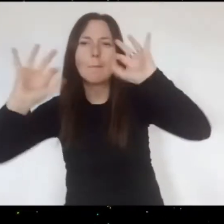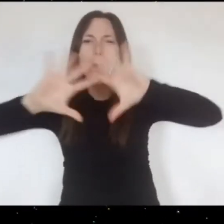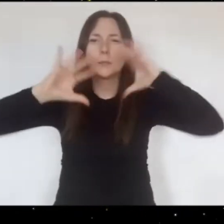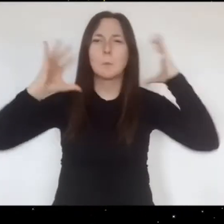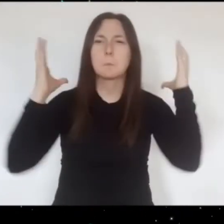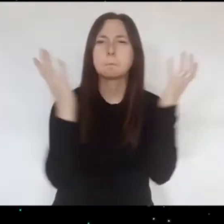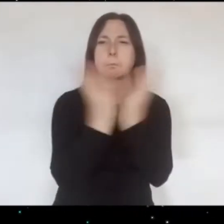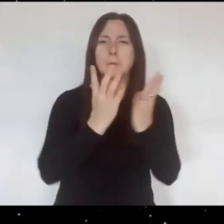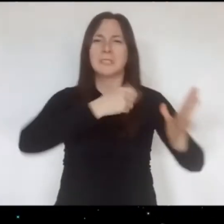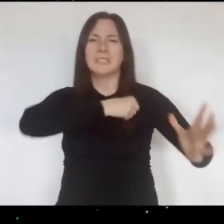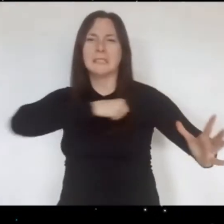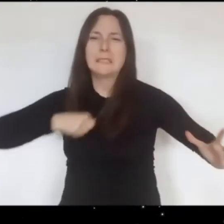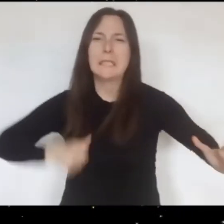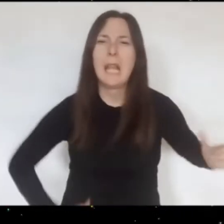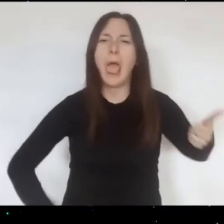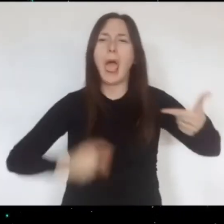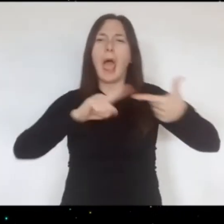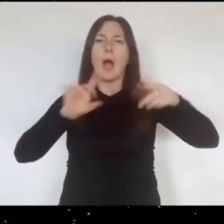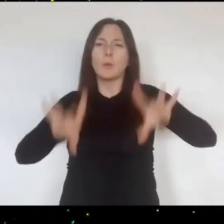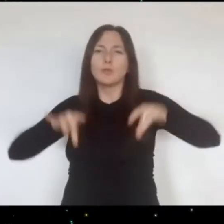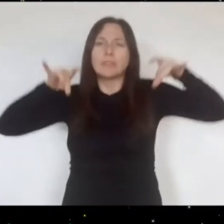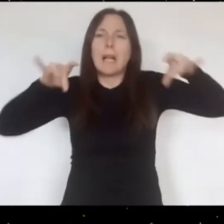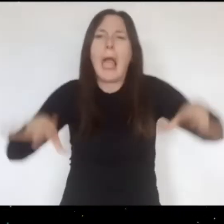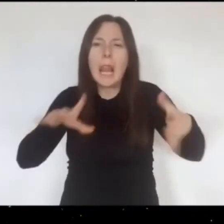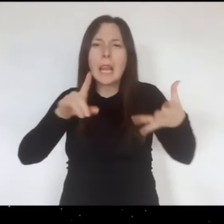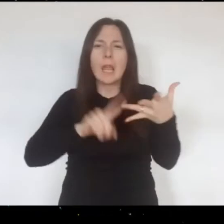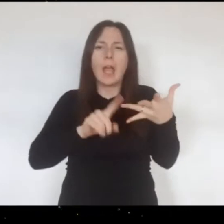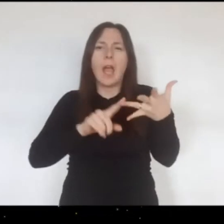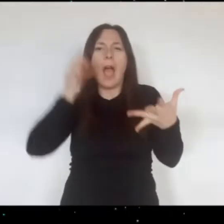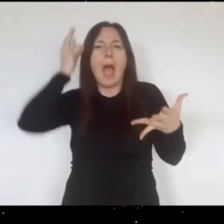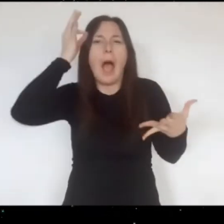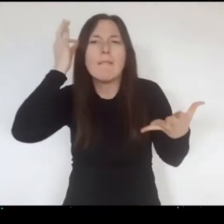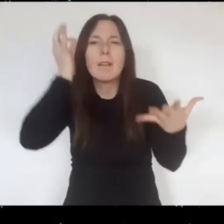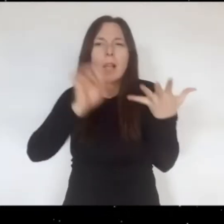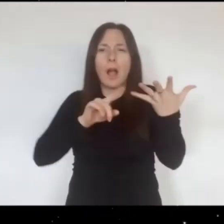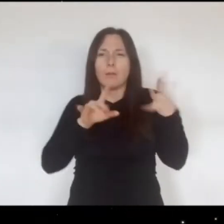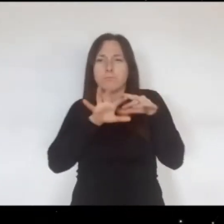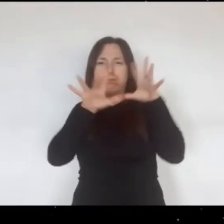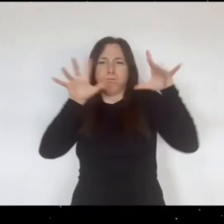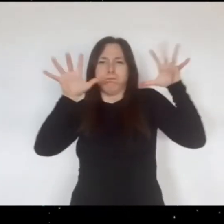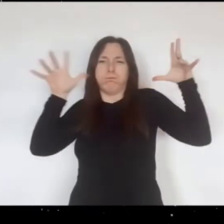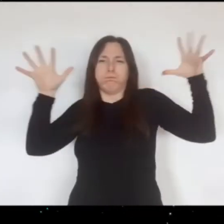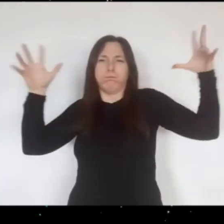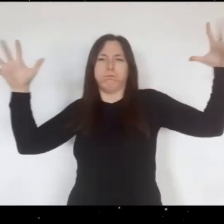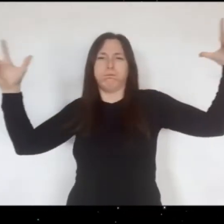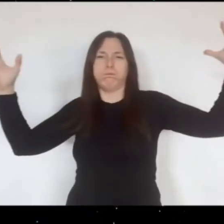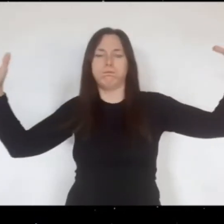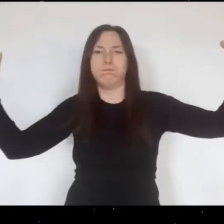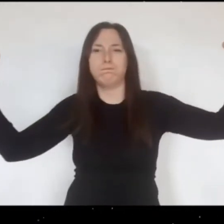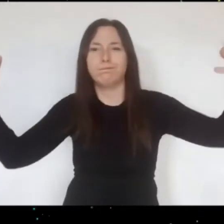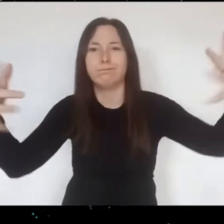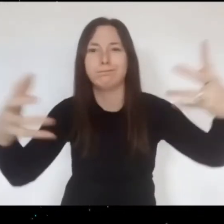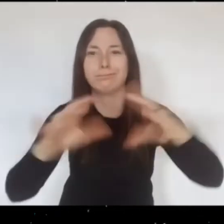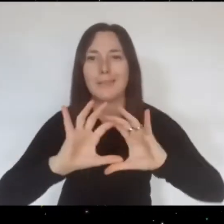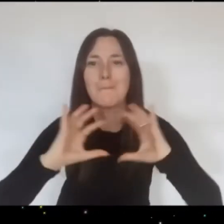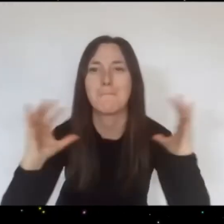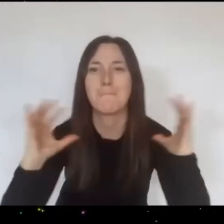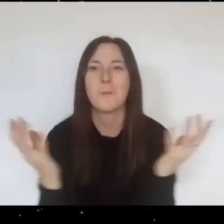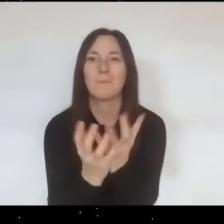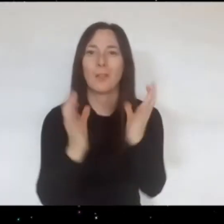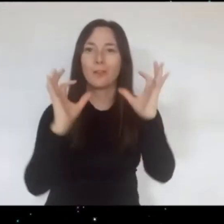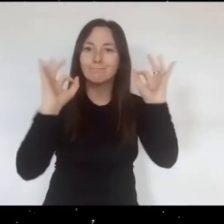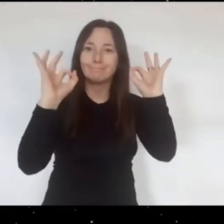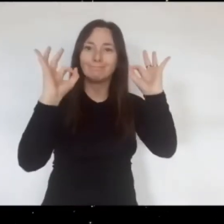y Australia y le llega a los pingüinos del polo sur y a las jirafas de África y entonces